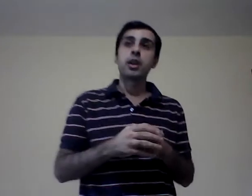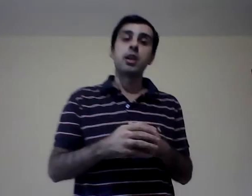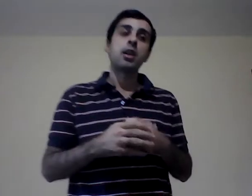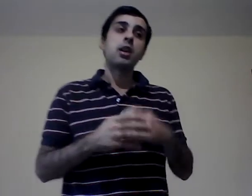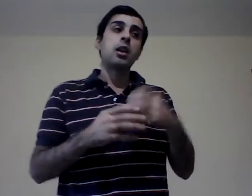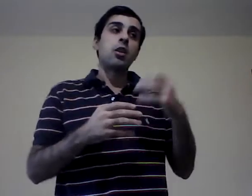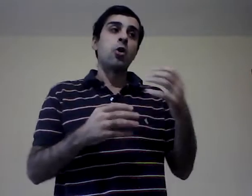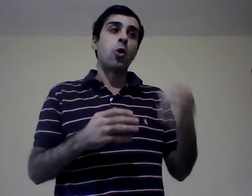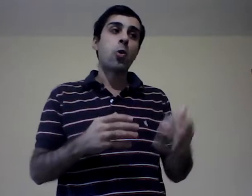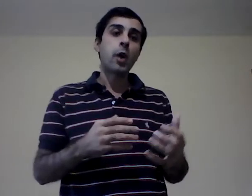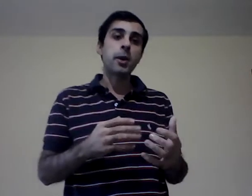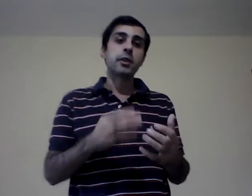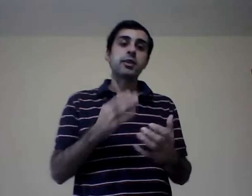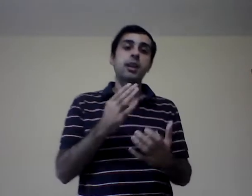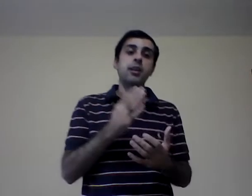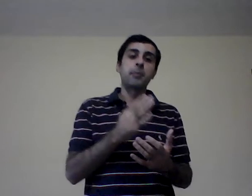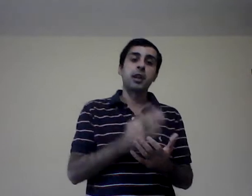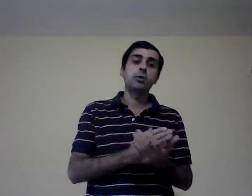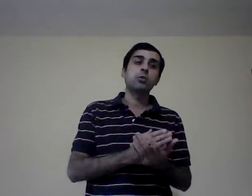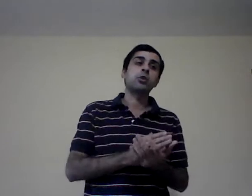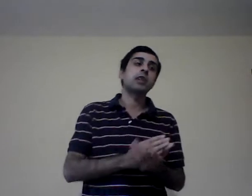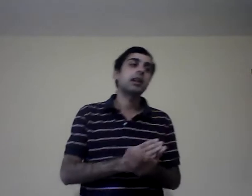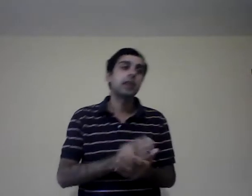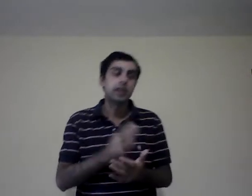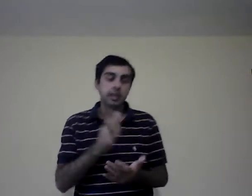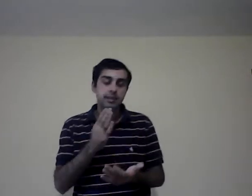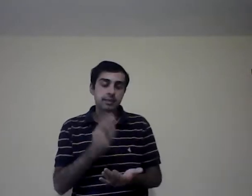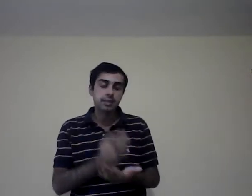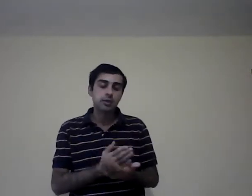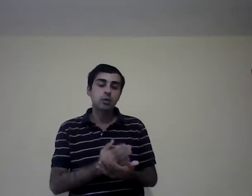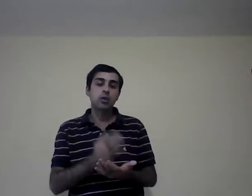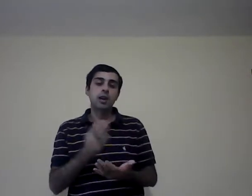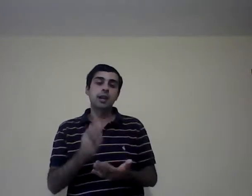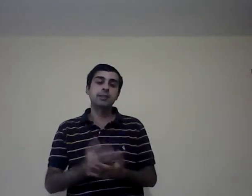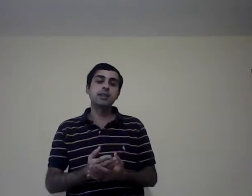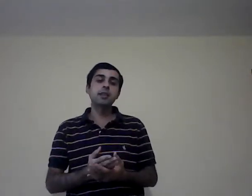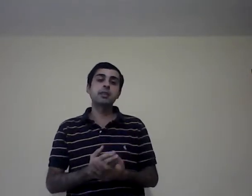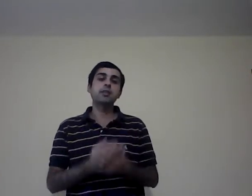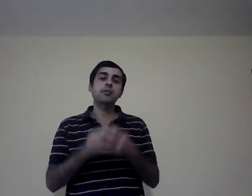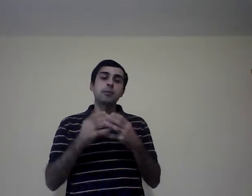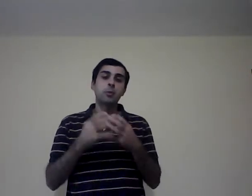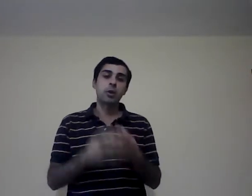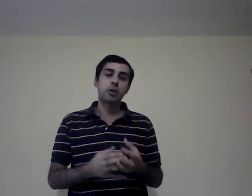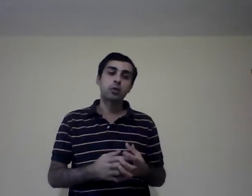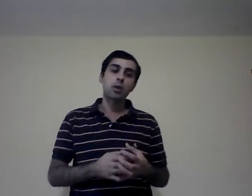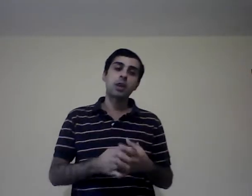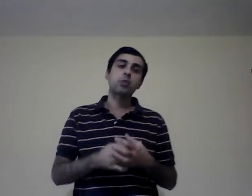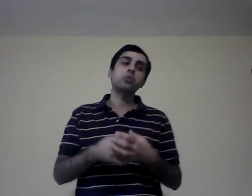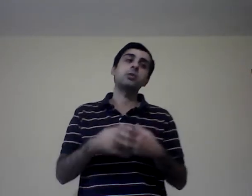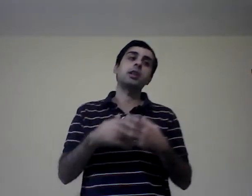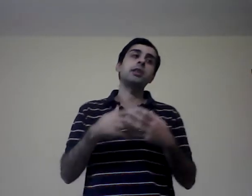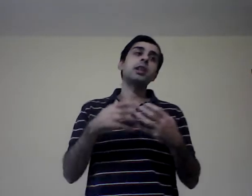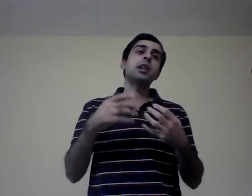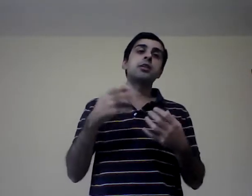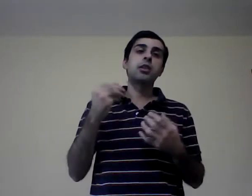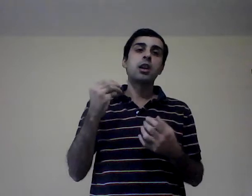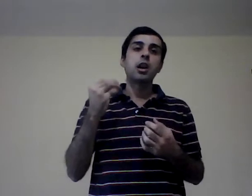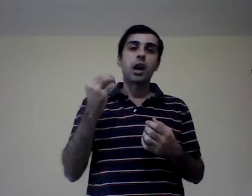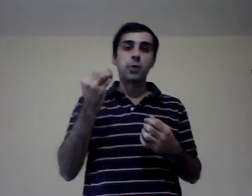los jueves, a la turno o tarde, de 5 a 7. Vamos a ver todas las consultas que tengan. También hay una